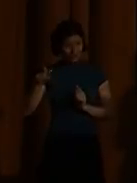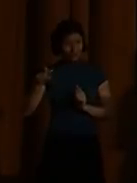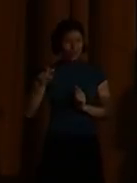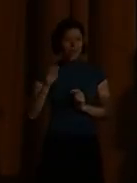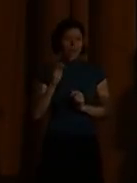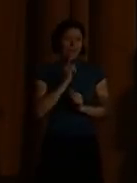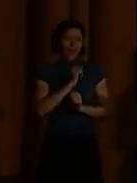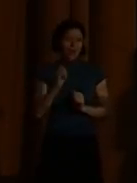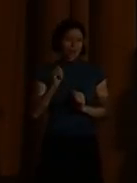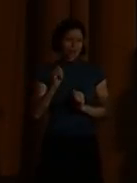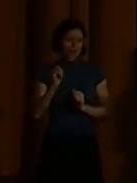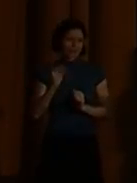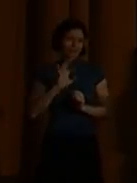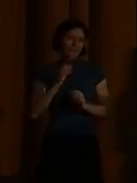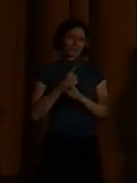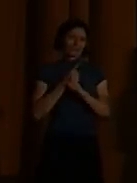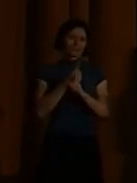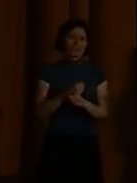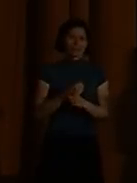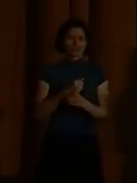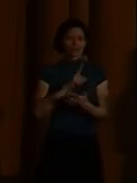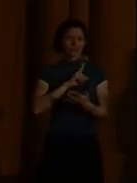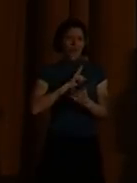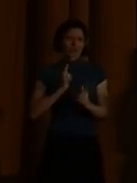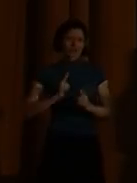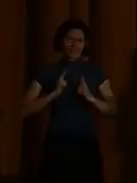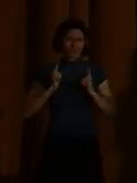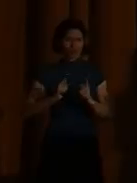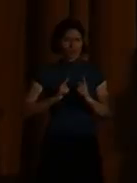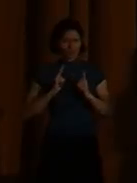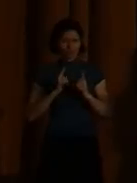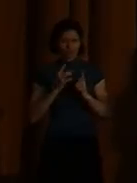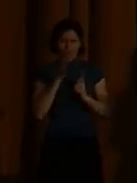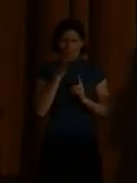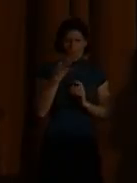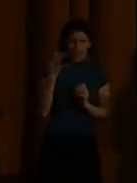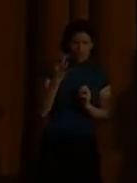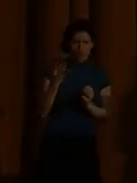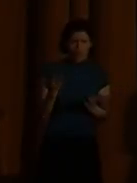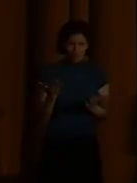Und nicht Objekt unserer Fördermassnahmen.